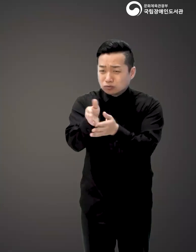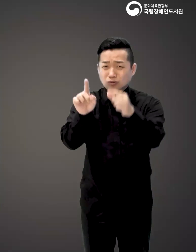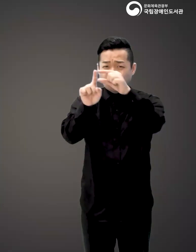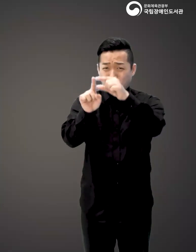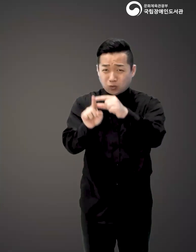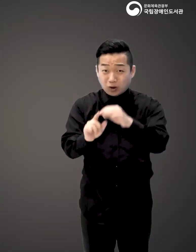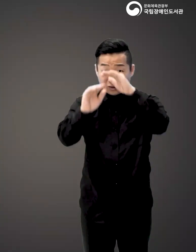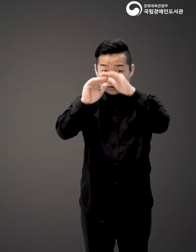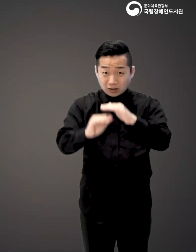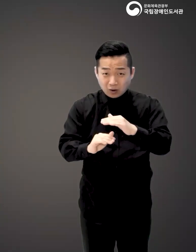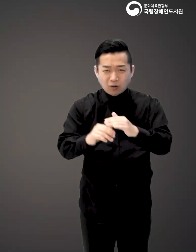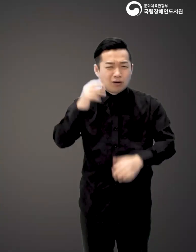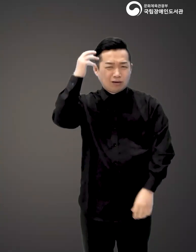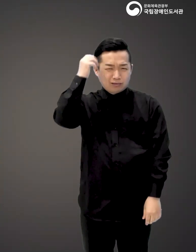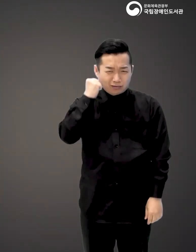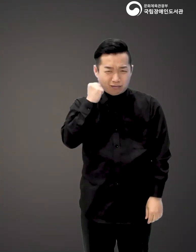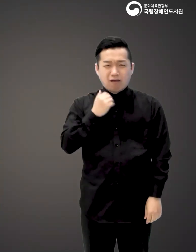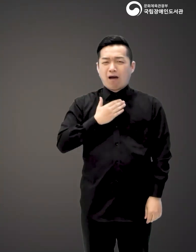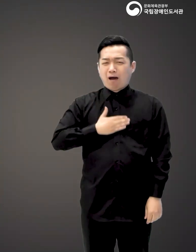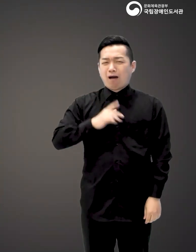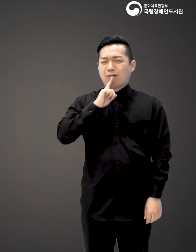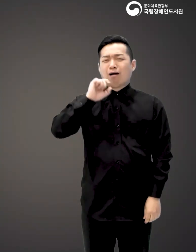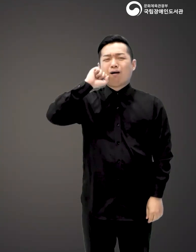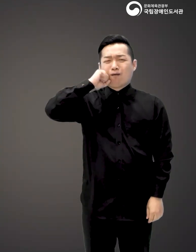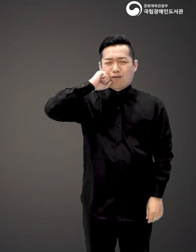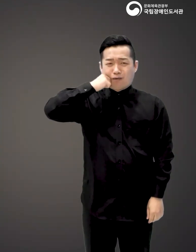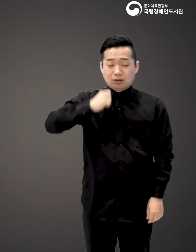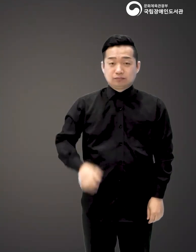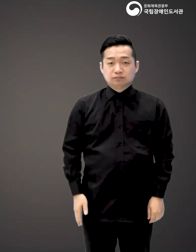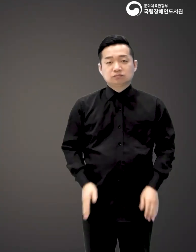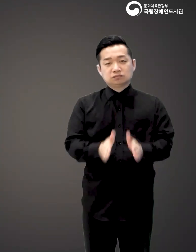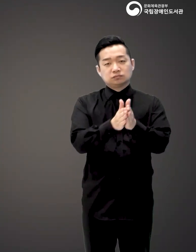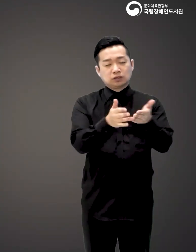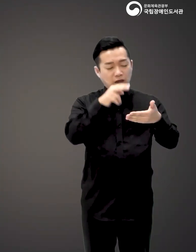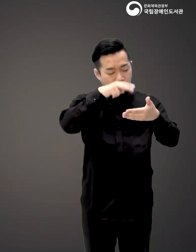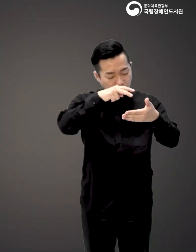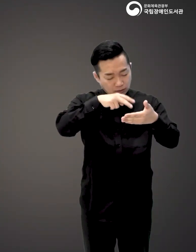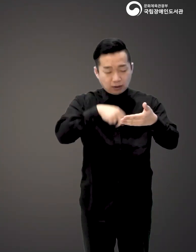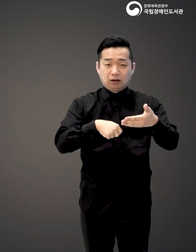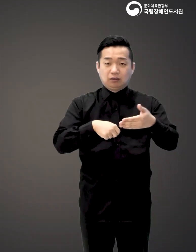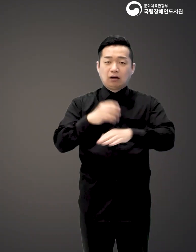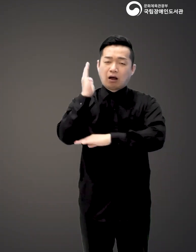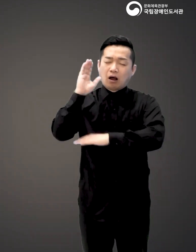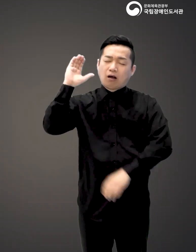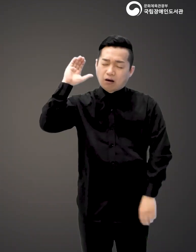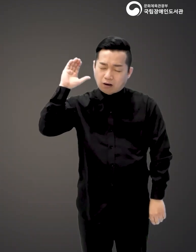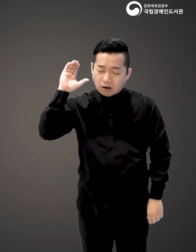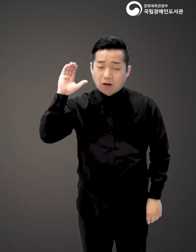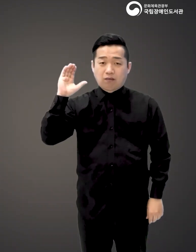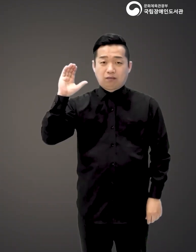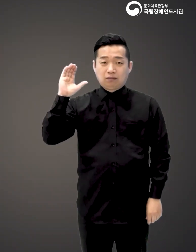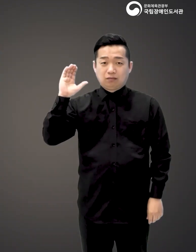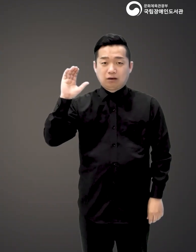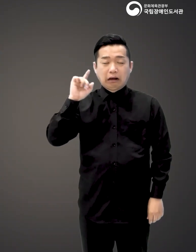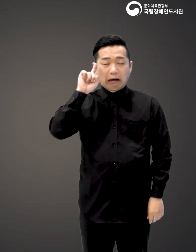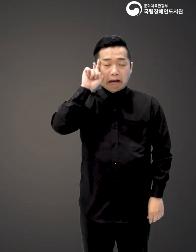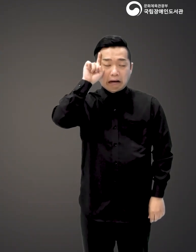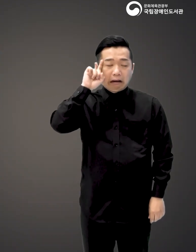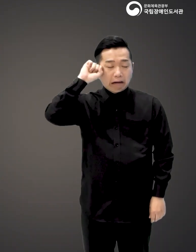용어와 내용들은 역시 숙지하기가 쉽지 않습니다. 책을 봐도, 강연을 들어도,